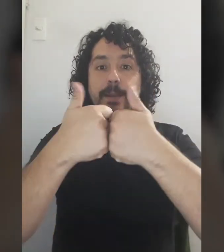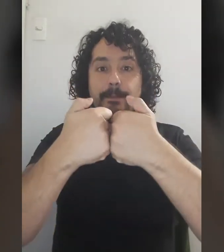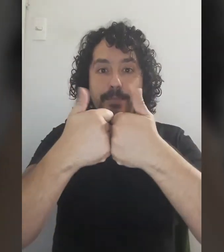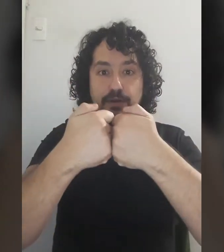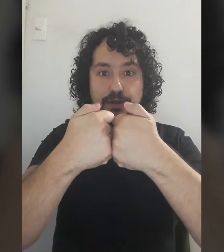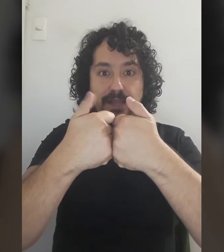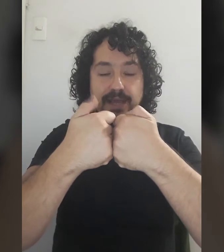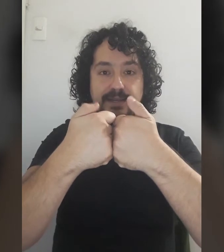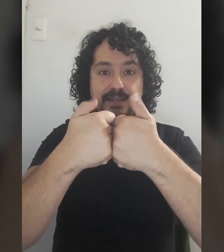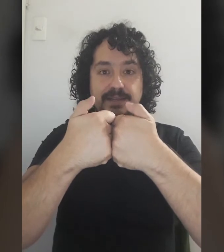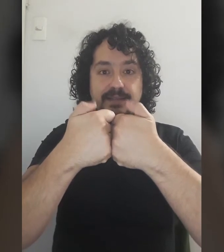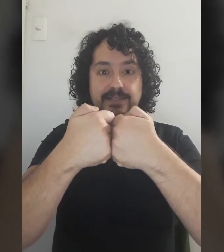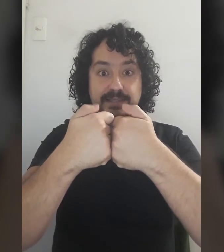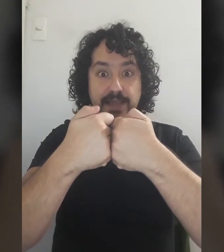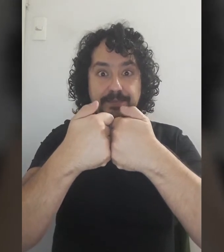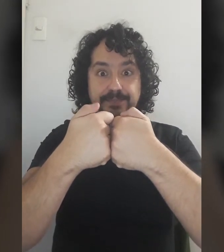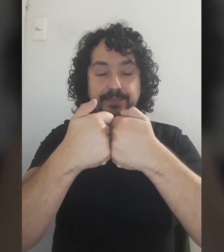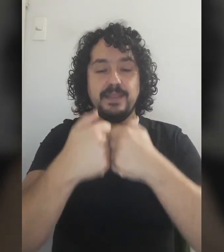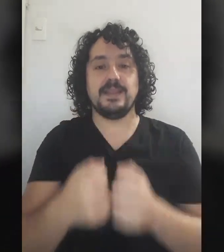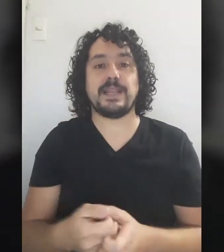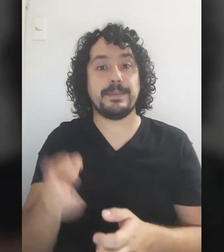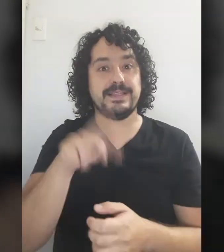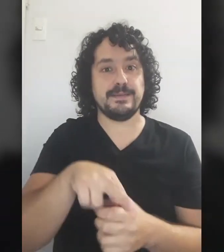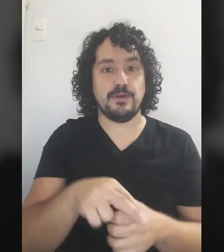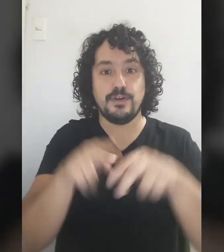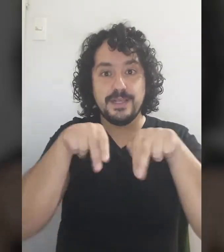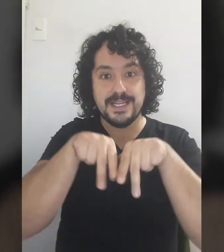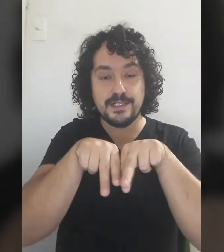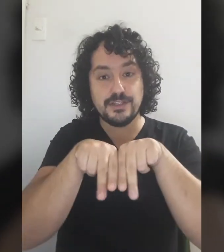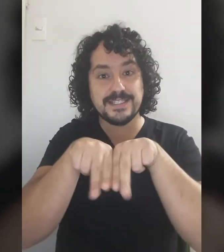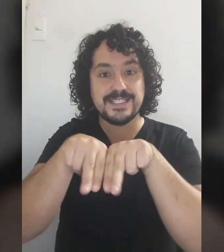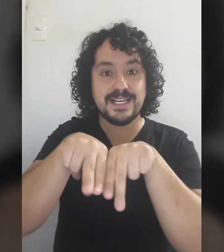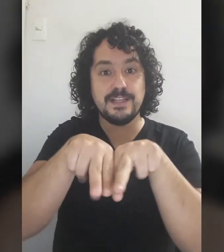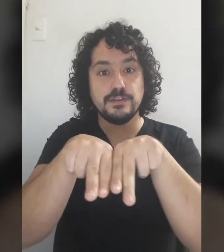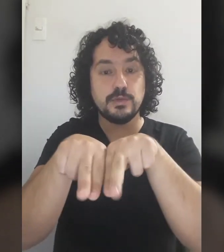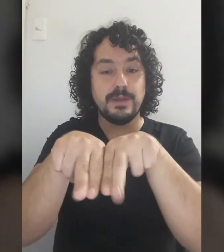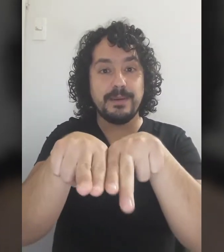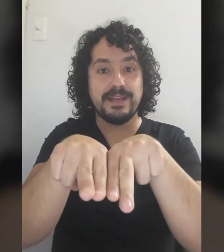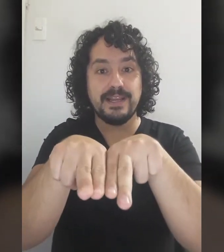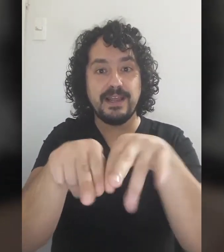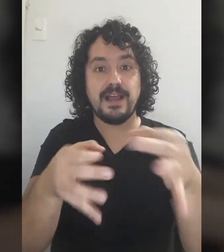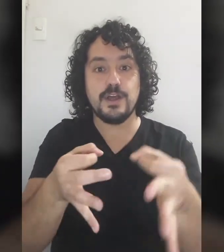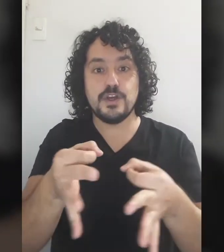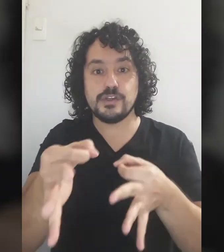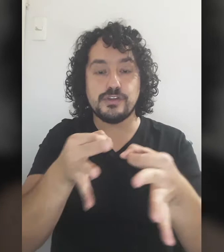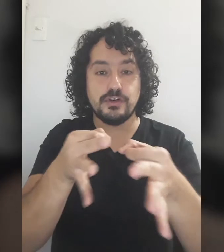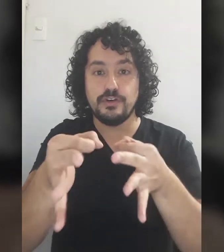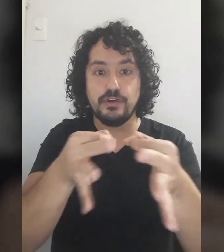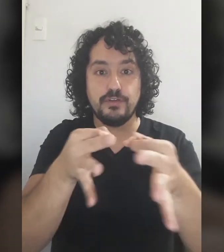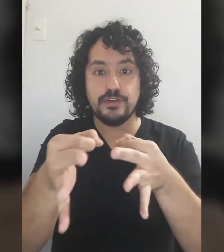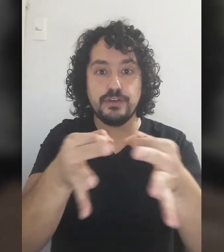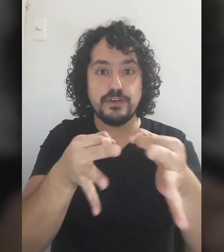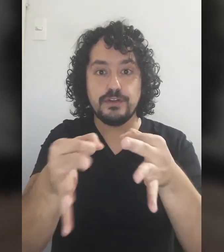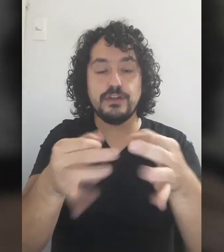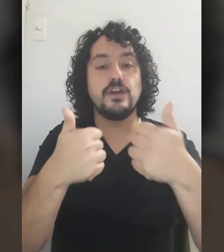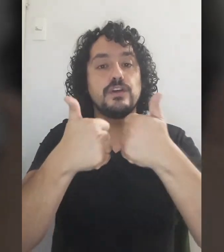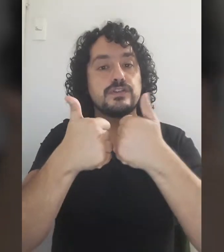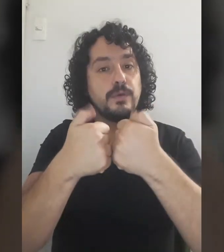pololear ¿Ya? Repetimos Estos están saliendo, una pareja Son novio Son